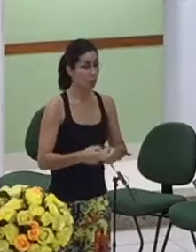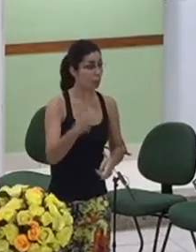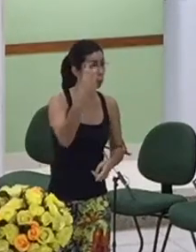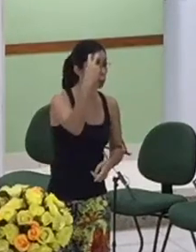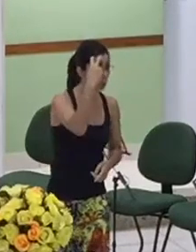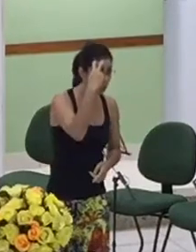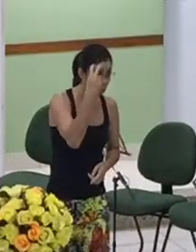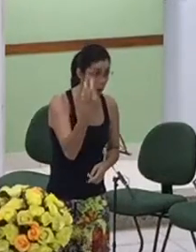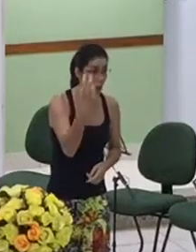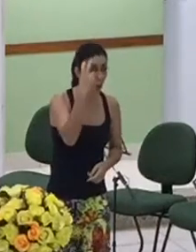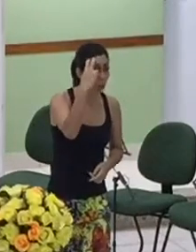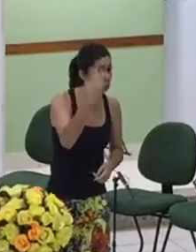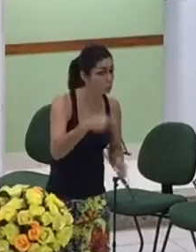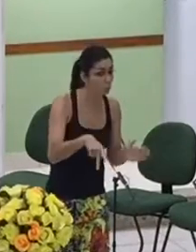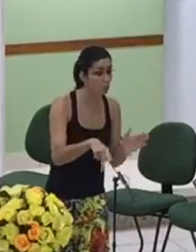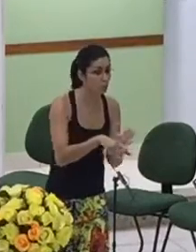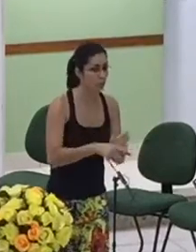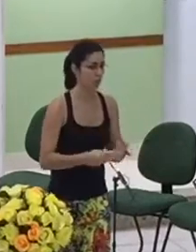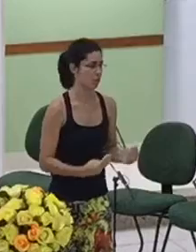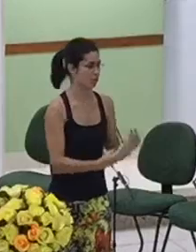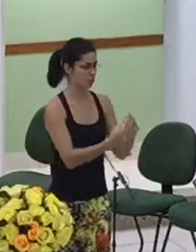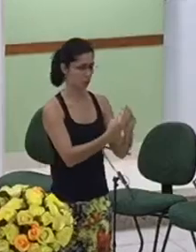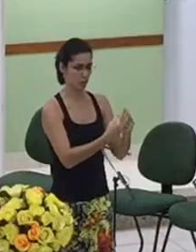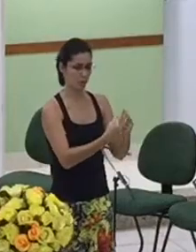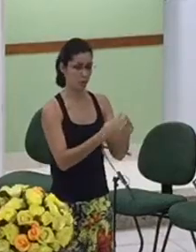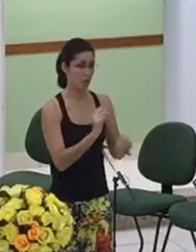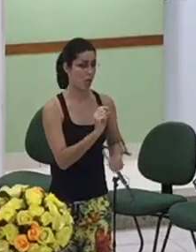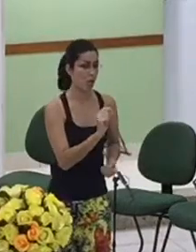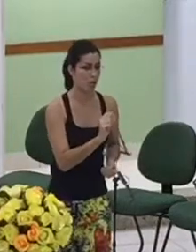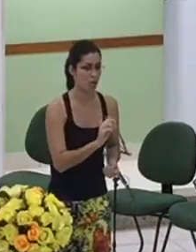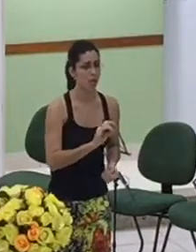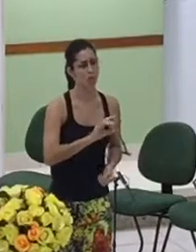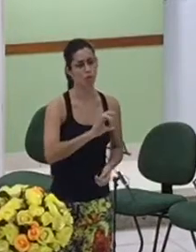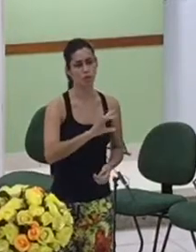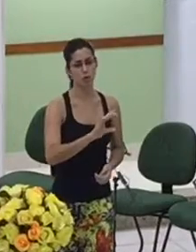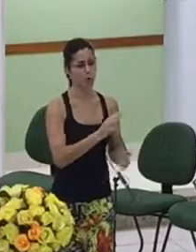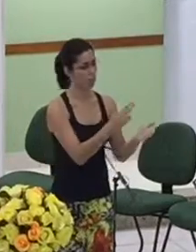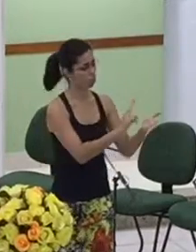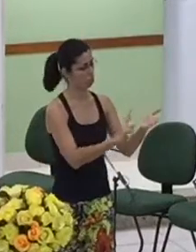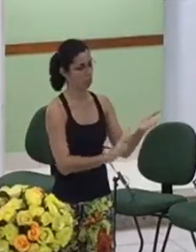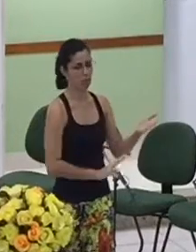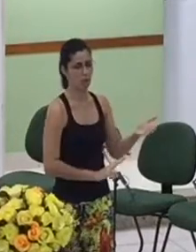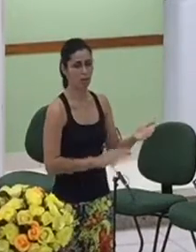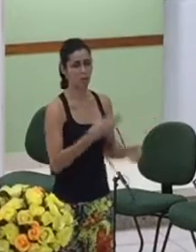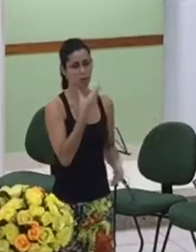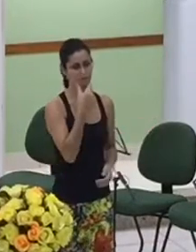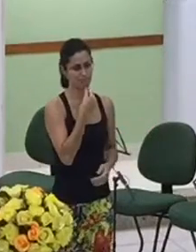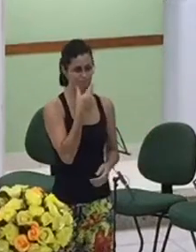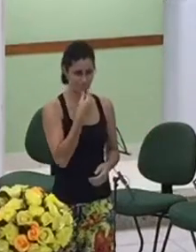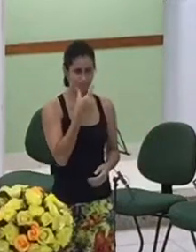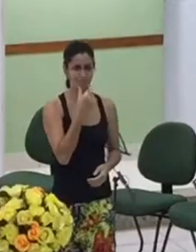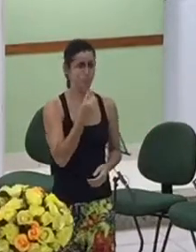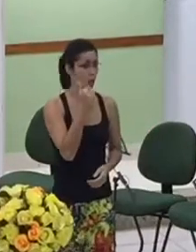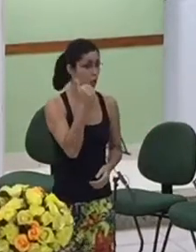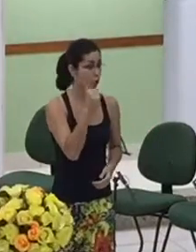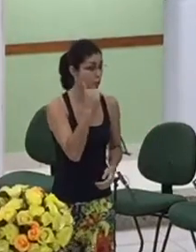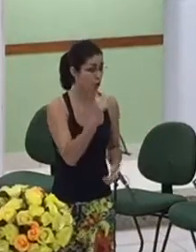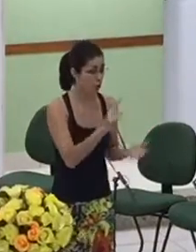traçar a linhagem das pessoas a partir dos homens de preferência dos homens